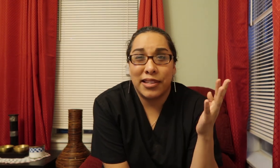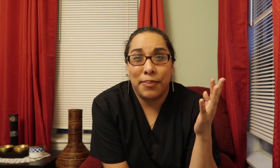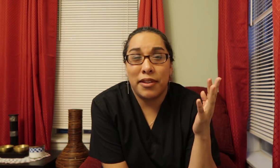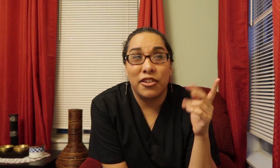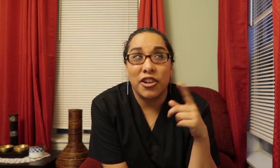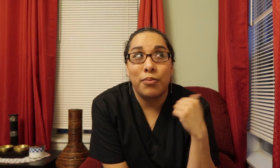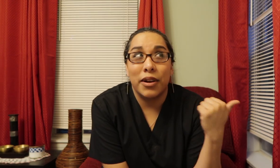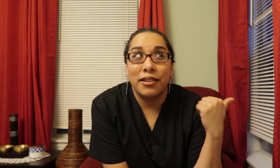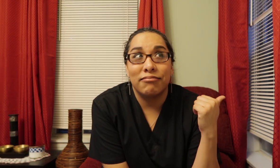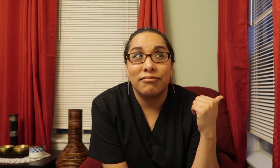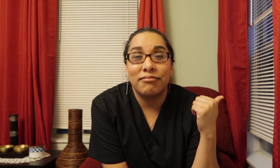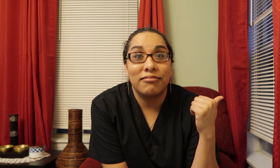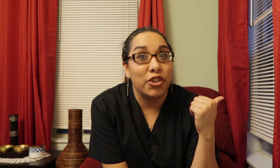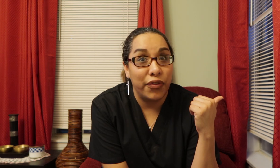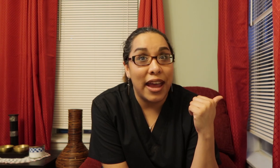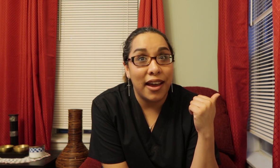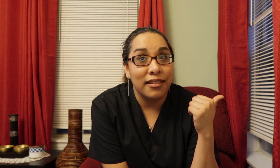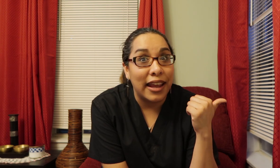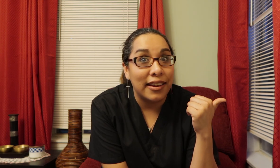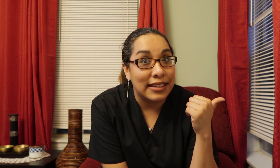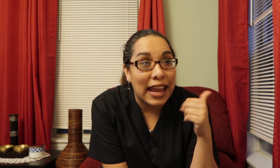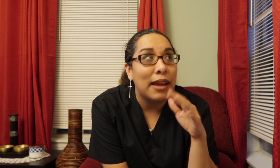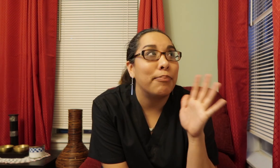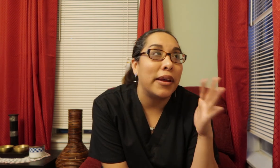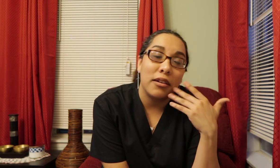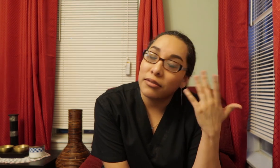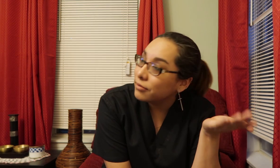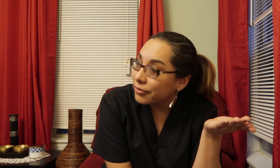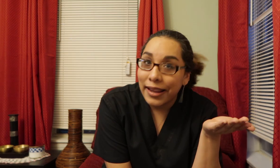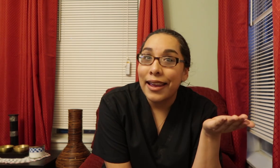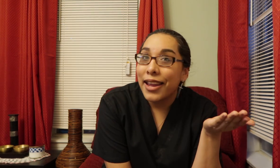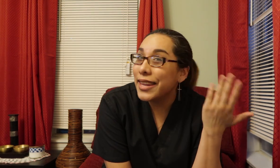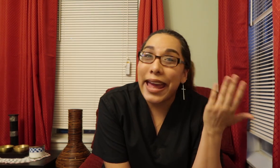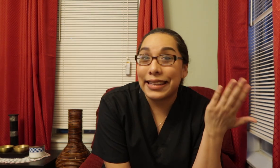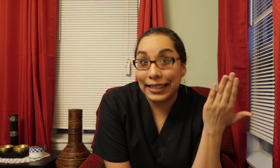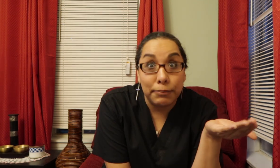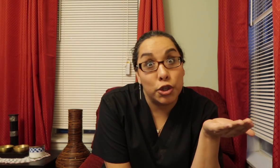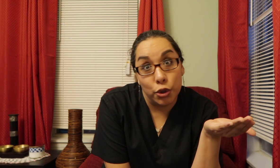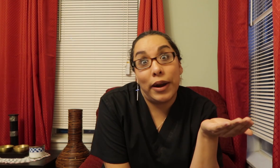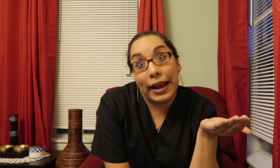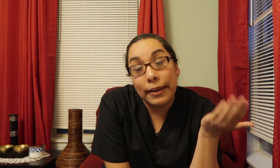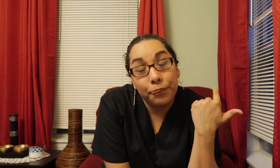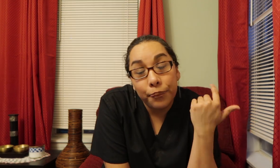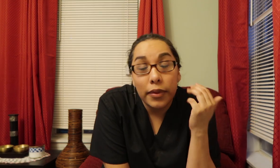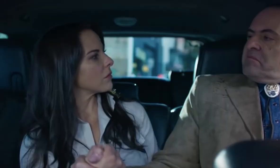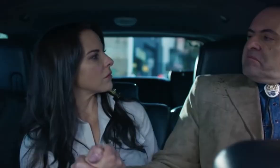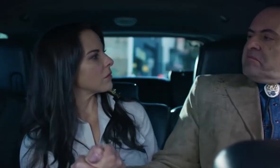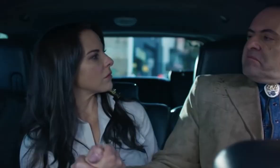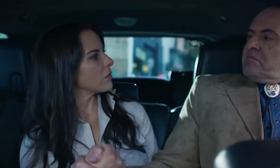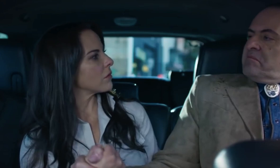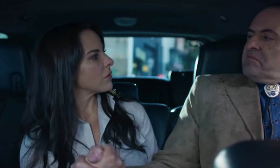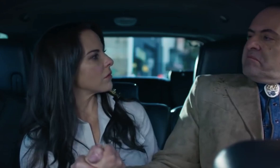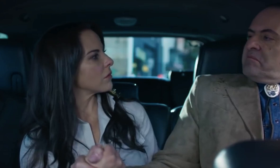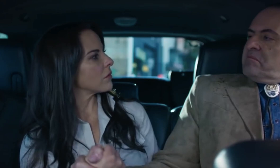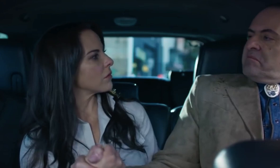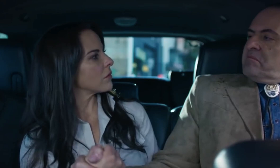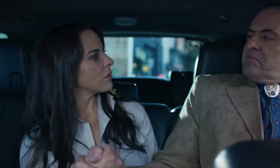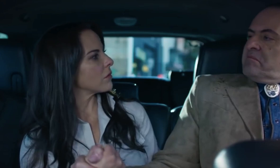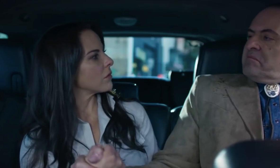was sleeping Because On the job When Sophia Like escaped Pero You gotta sleep too Right I remember I Teresa That she's